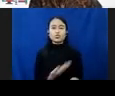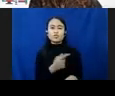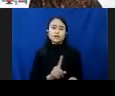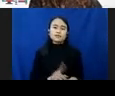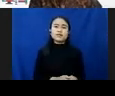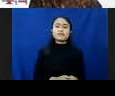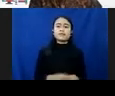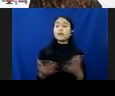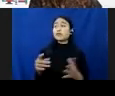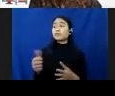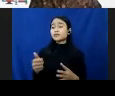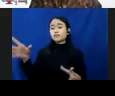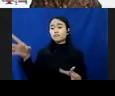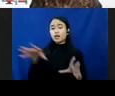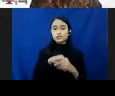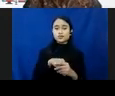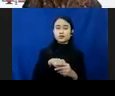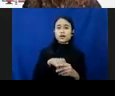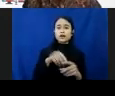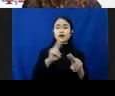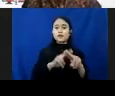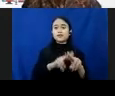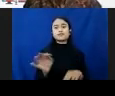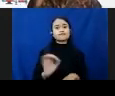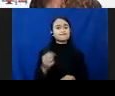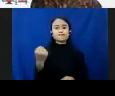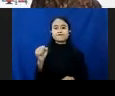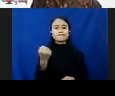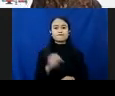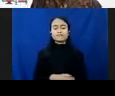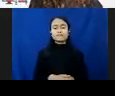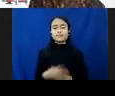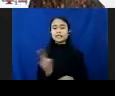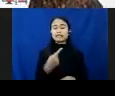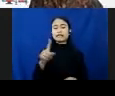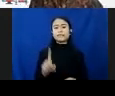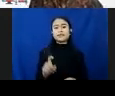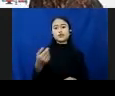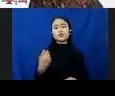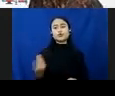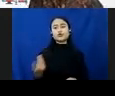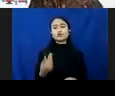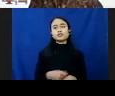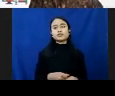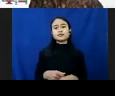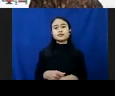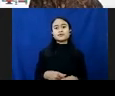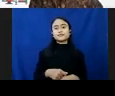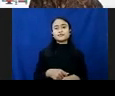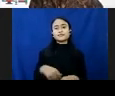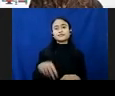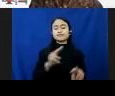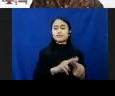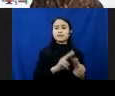Apa bisa mereka dimasukkan di panti rehabilitasi? Menurut saya nggak bisa. Kita perlu punya panti rehabilitasi cyber